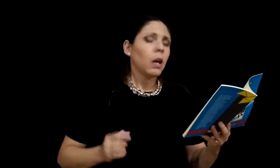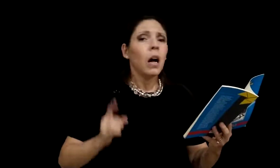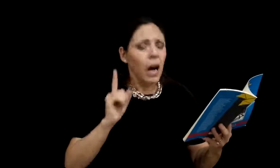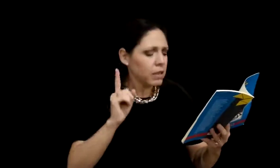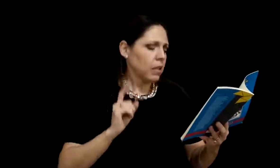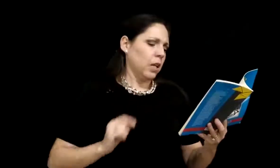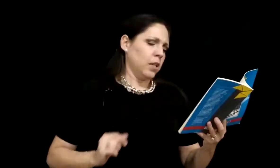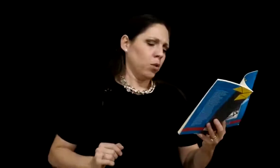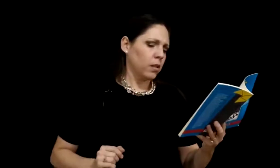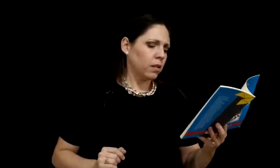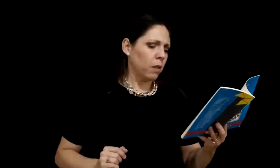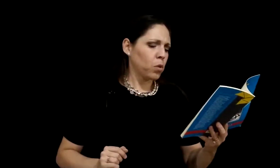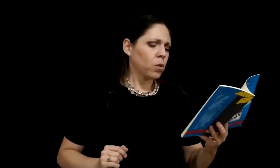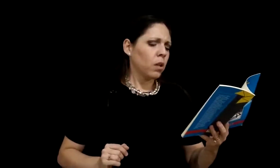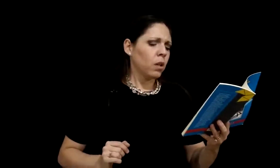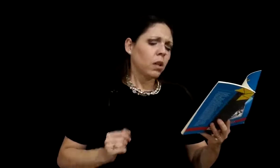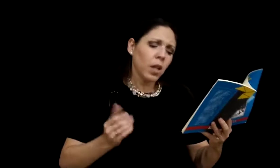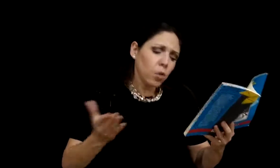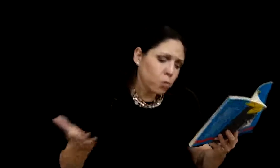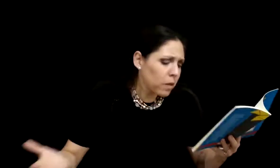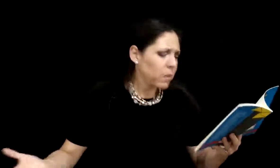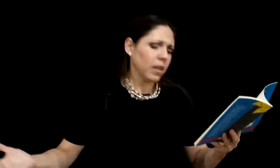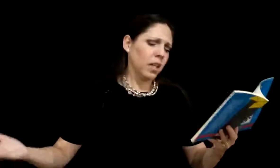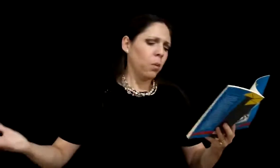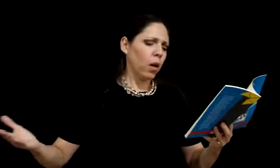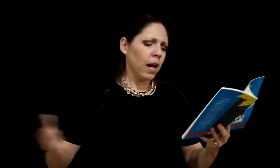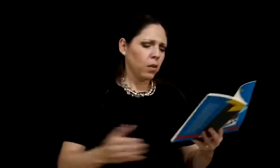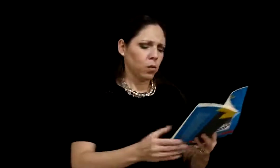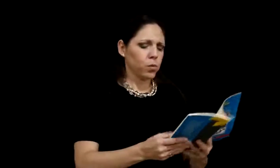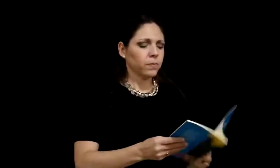Así que le solicitamos que nos permita equivocarnos,